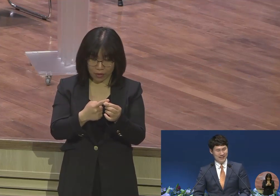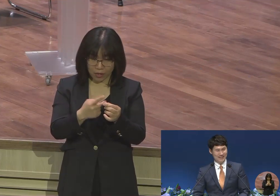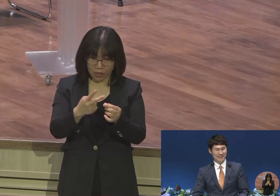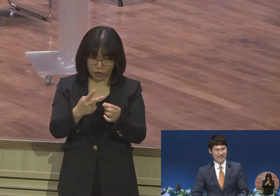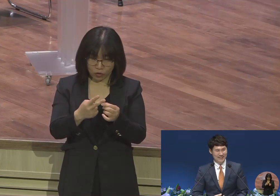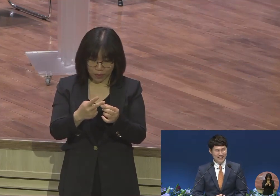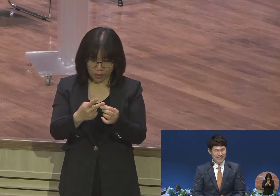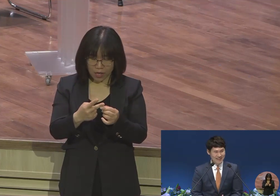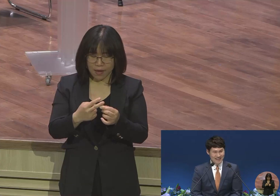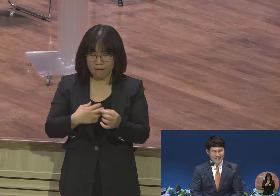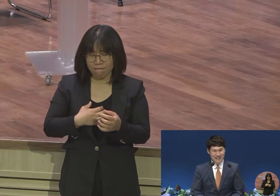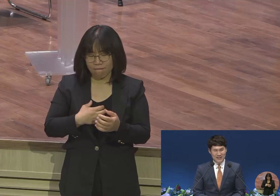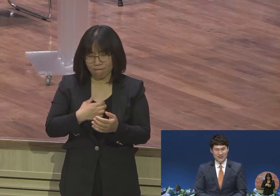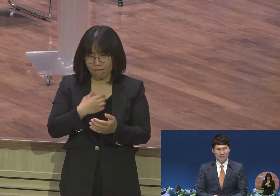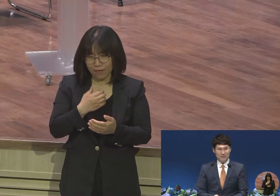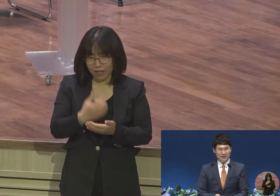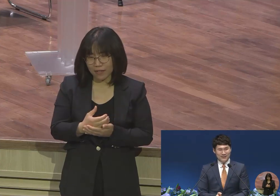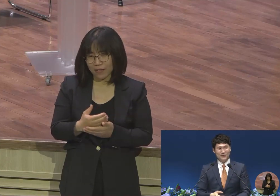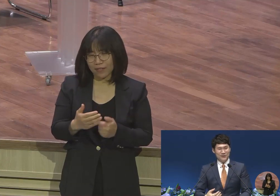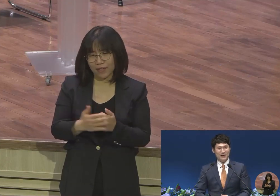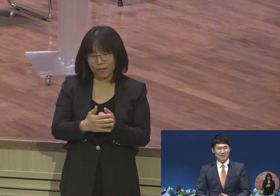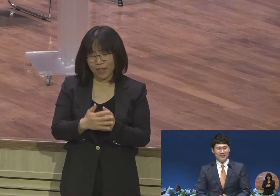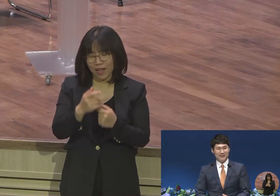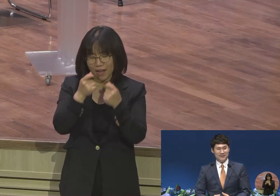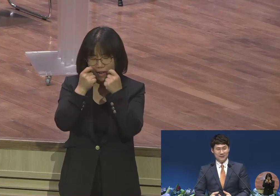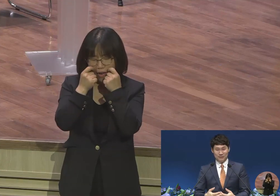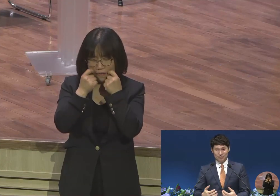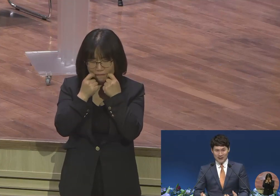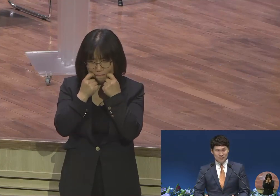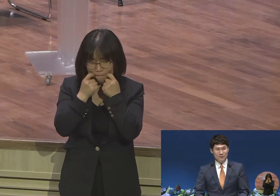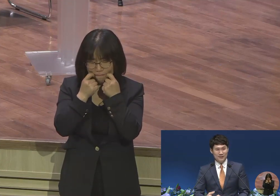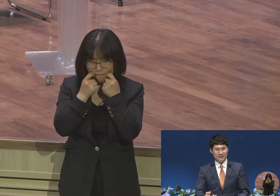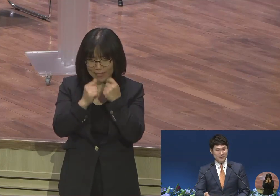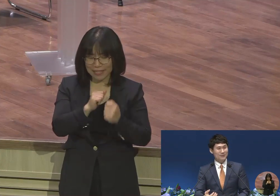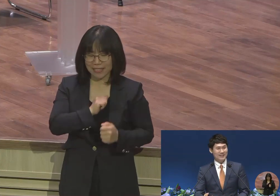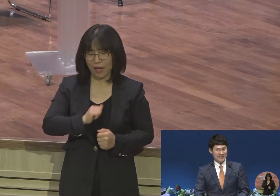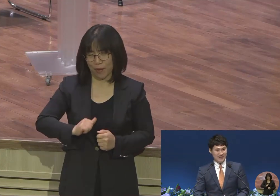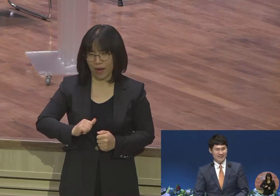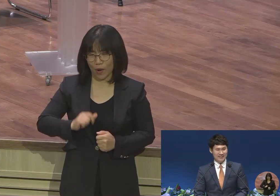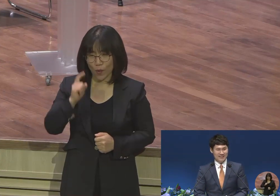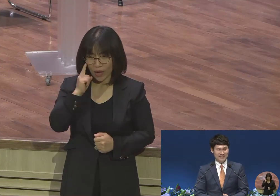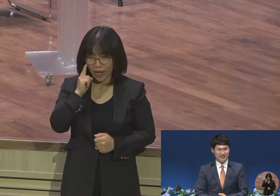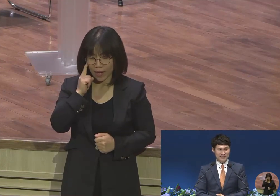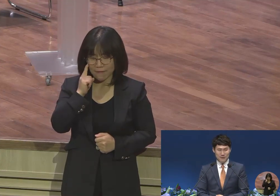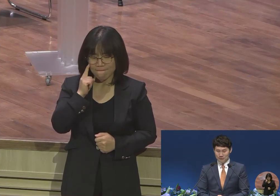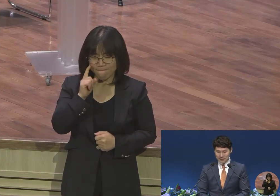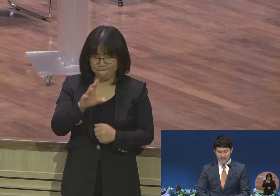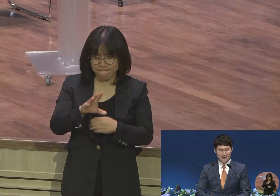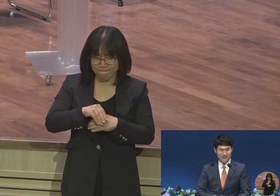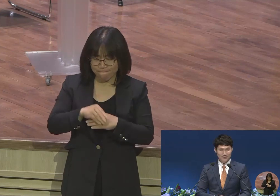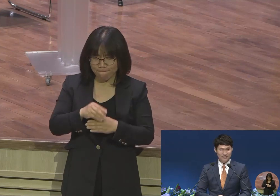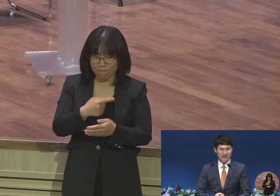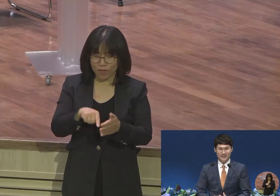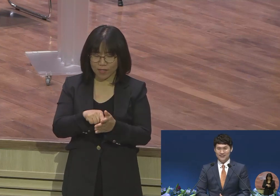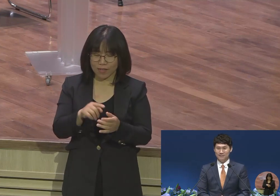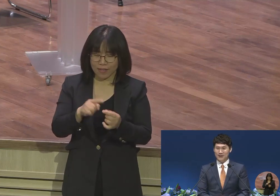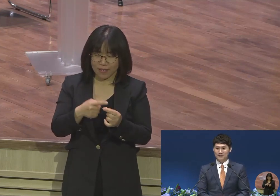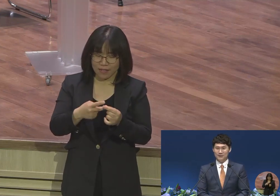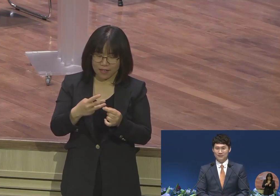북박혀 오를까 봐 많이 보면 익숙하니까 그래서 한 열 번 봤는데도 참 마음이 좀